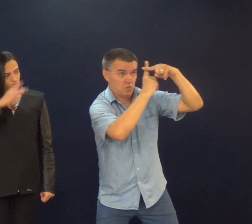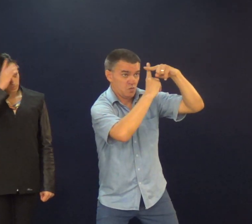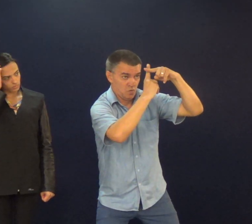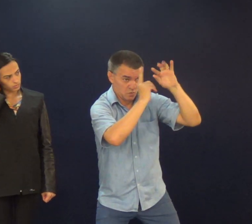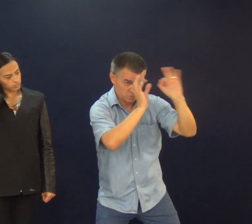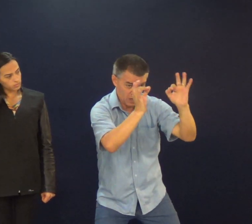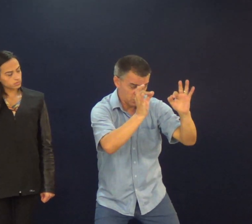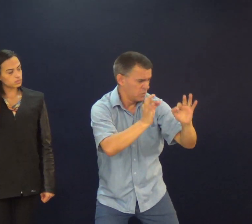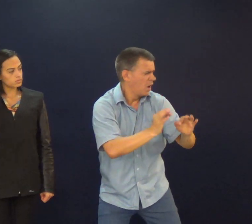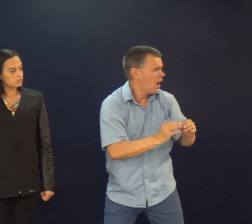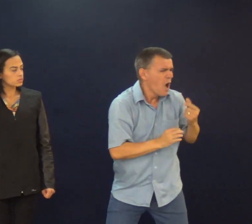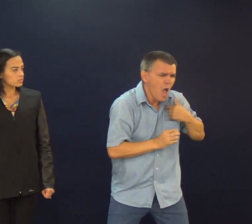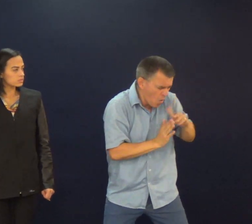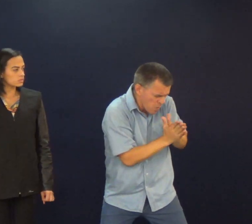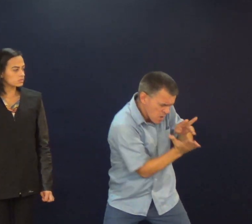positivas em mim Tá certo?